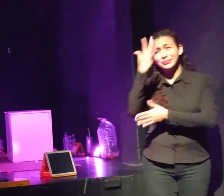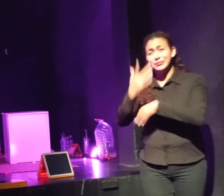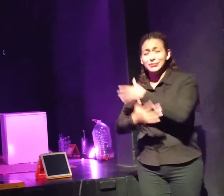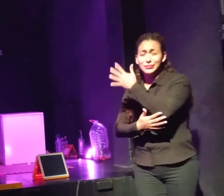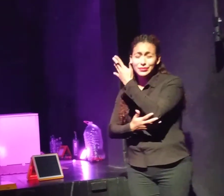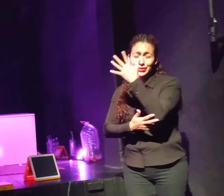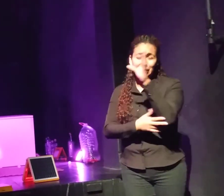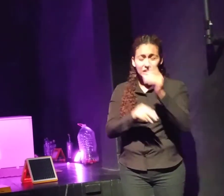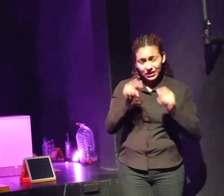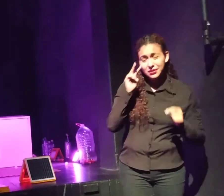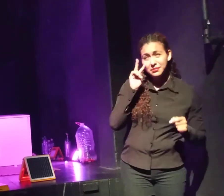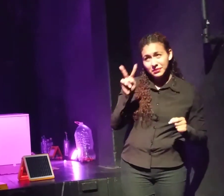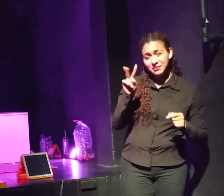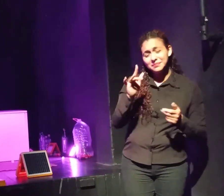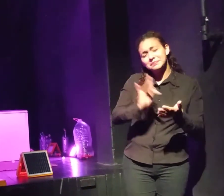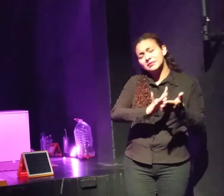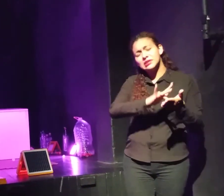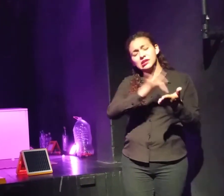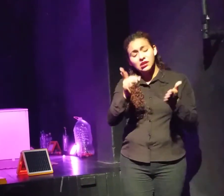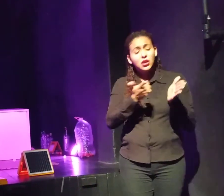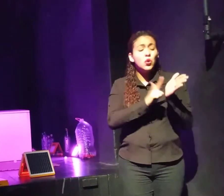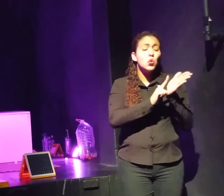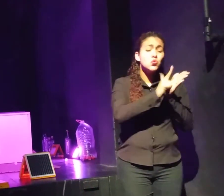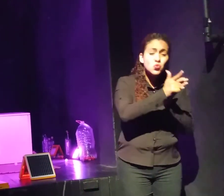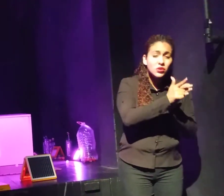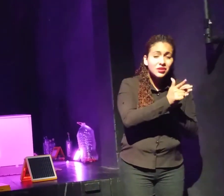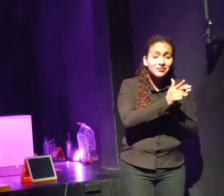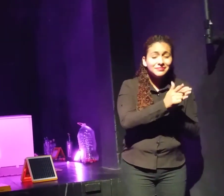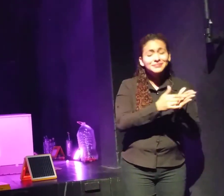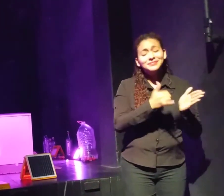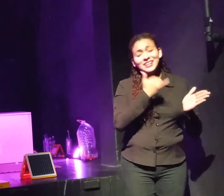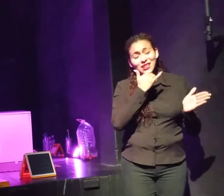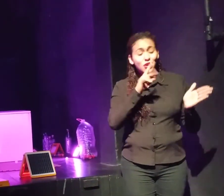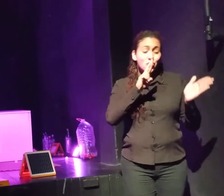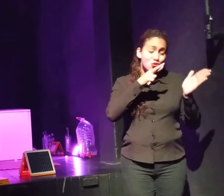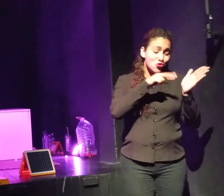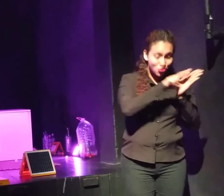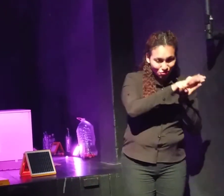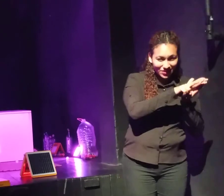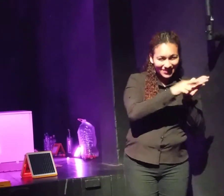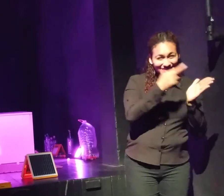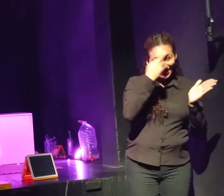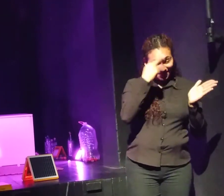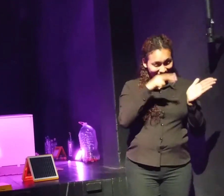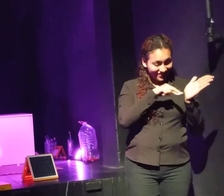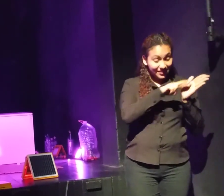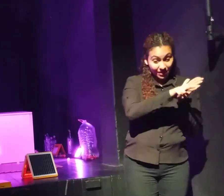¿Por qué? Rudy. Rudy. Ve rápido, pero no tanto como los seres humanos.